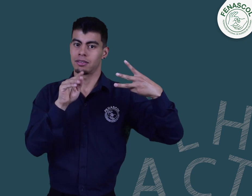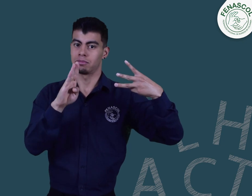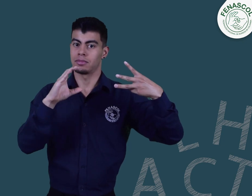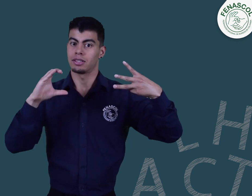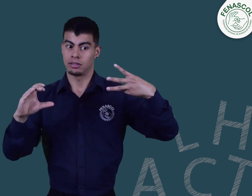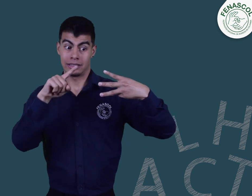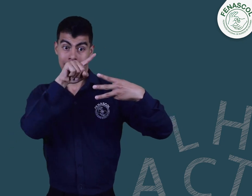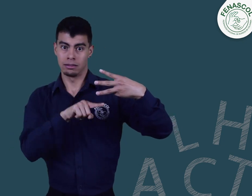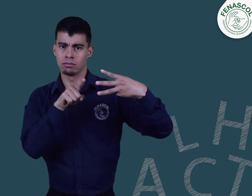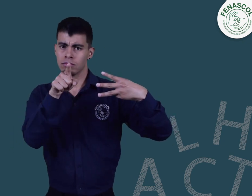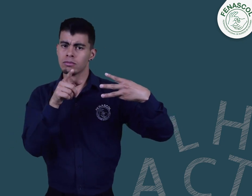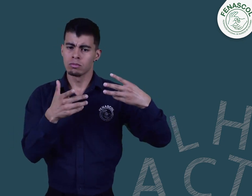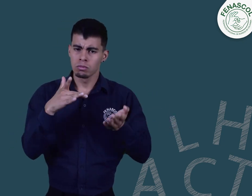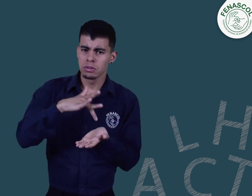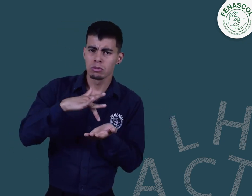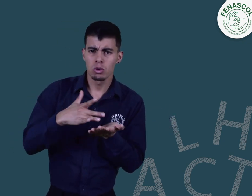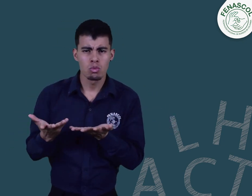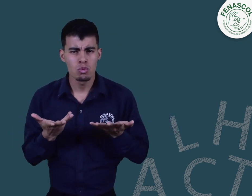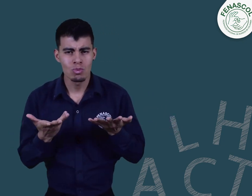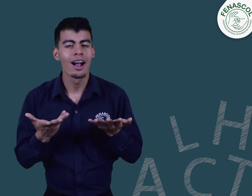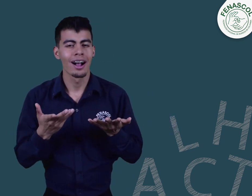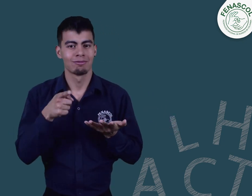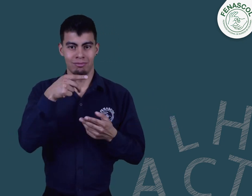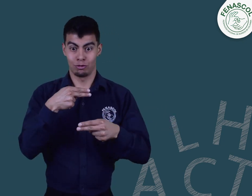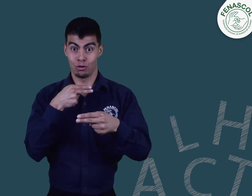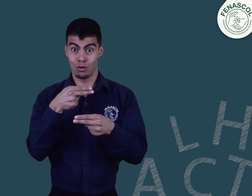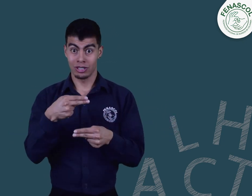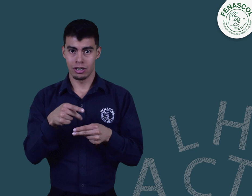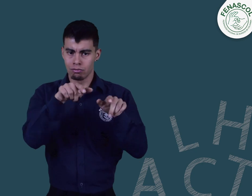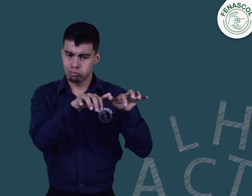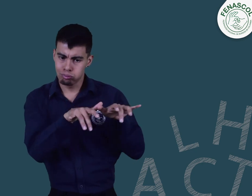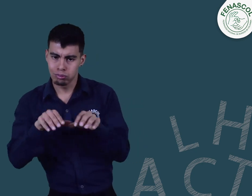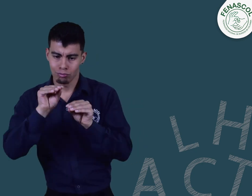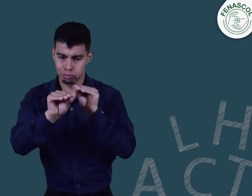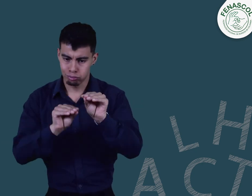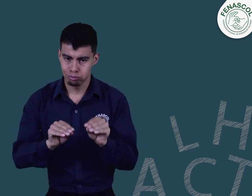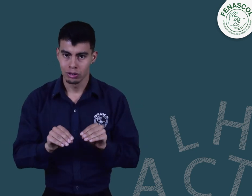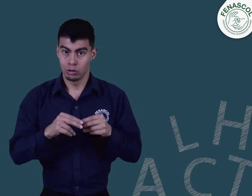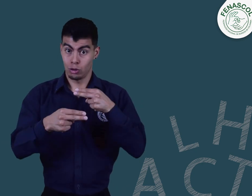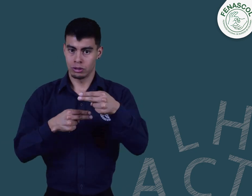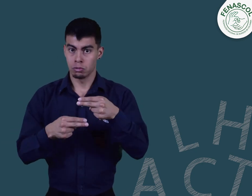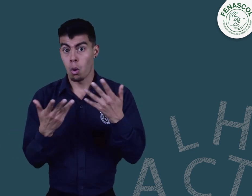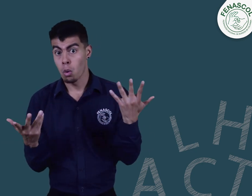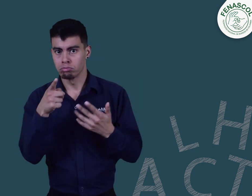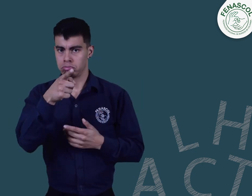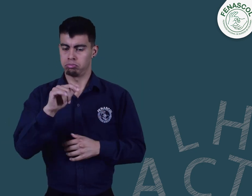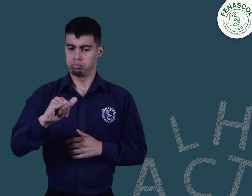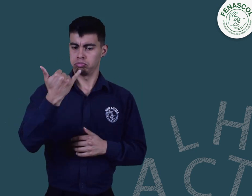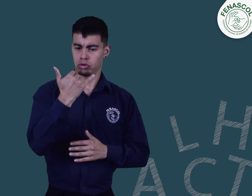A, B o C como opciones de respuesta, así como la tercera pregunta. ¿Cómo puedes participar de la actividad? A través del espacio de